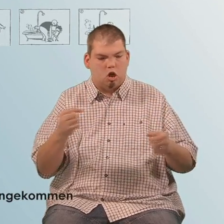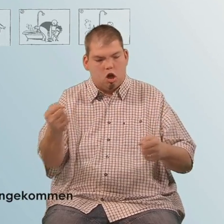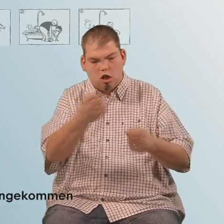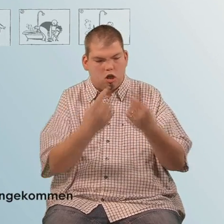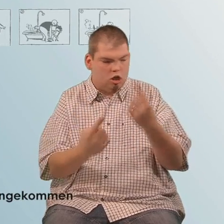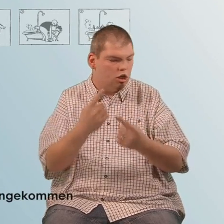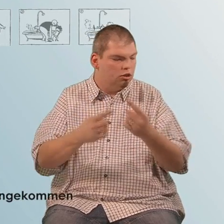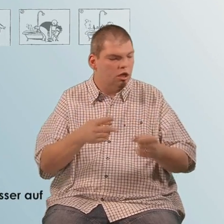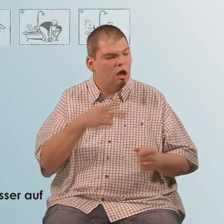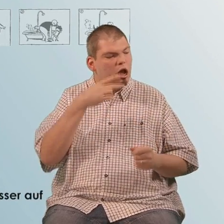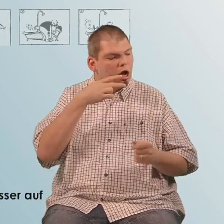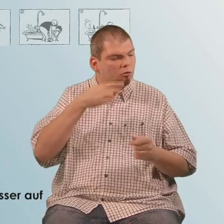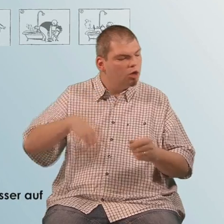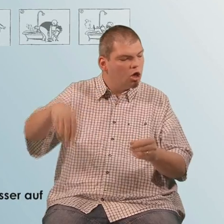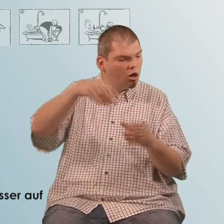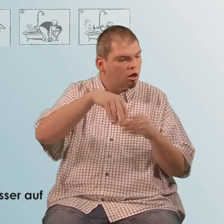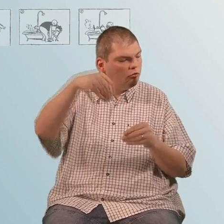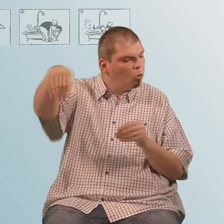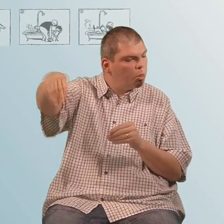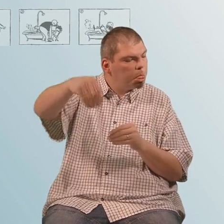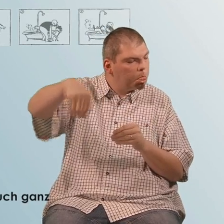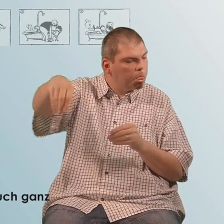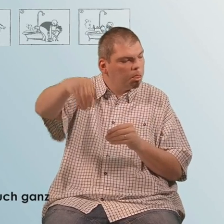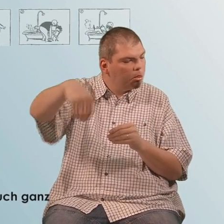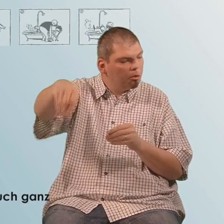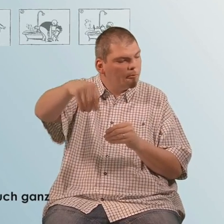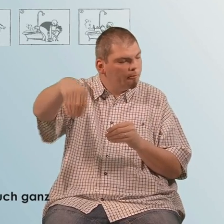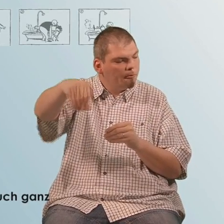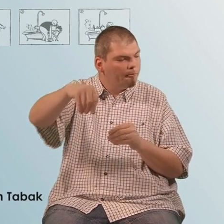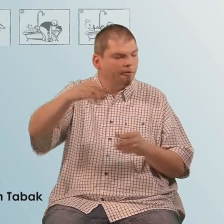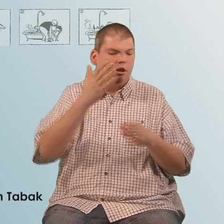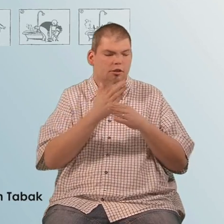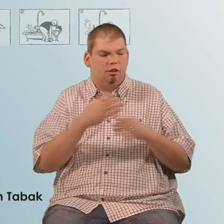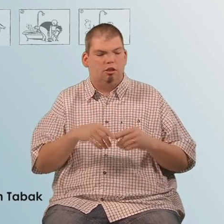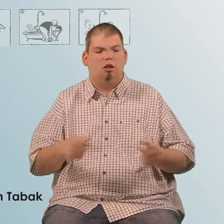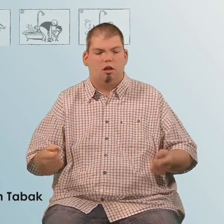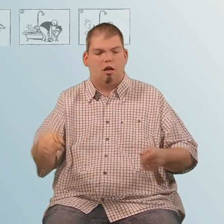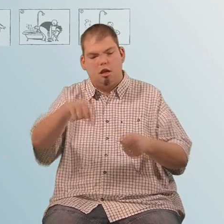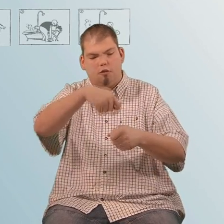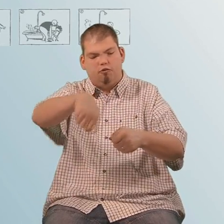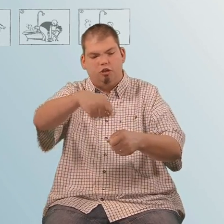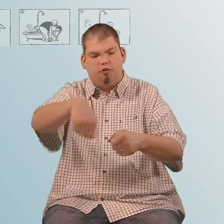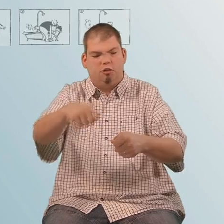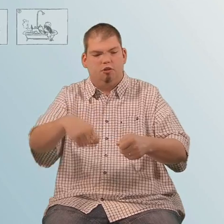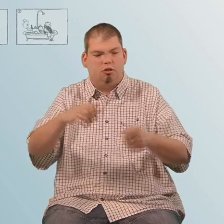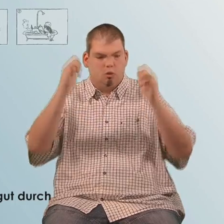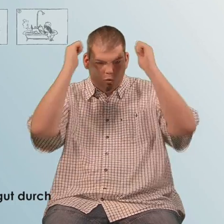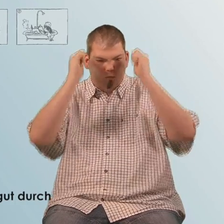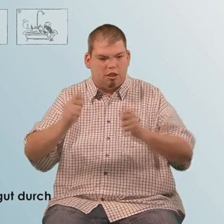In ihrer Wohnung angekommen, setzt er Kaffeewasser auf und streut, vom Buch ganz abgelenkt, jedoch Tabak in die Kanne. Ganze gut